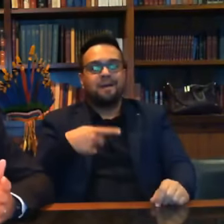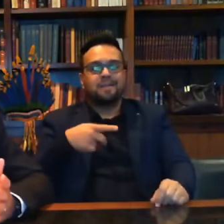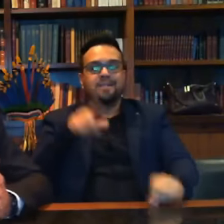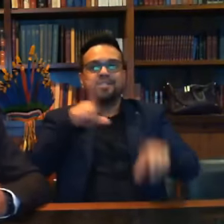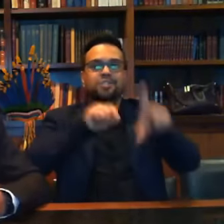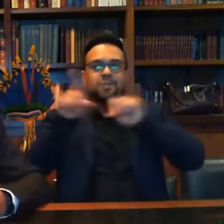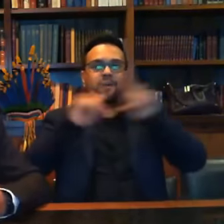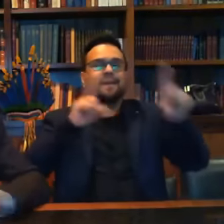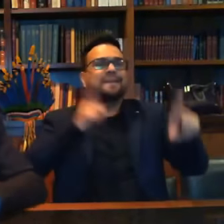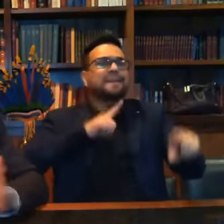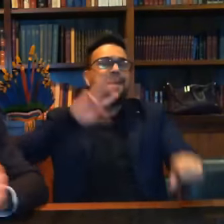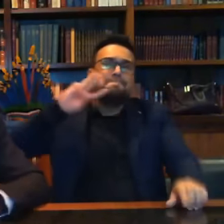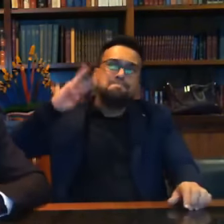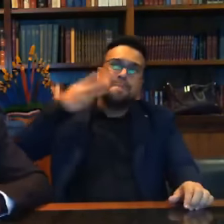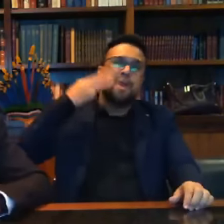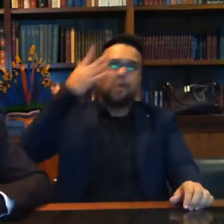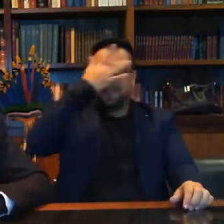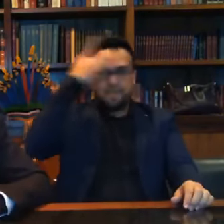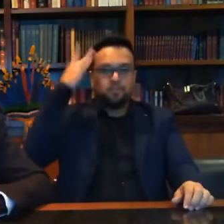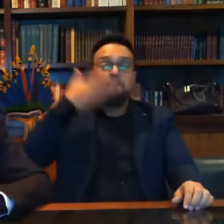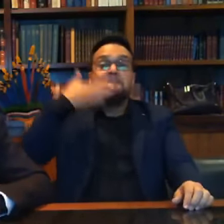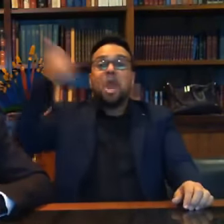melhores do que eu pelo Brasil. Milhares.